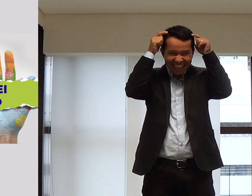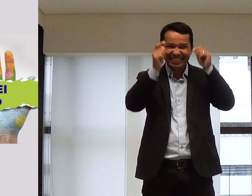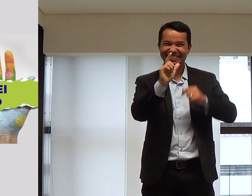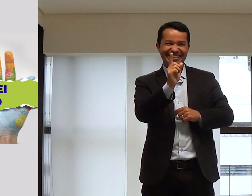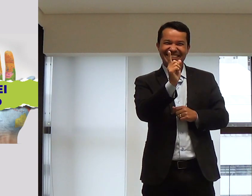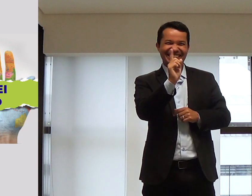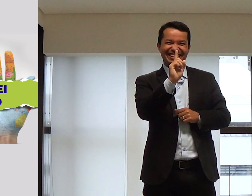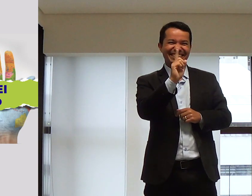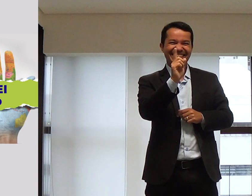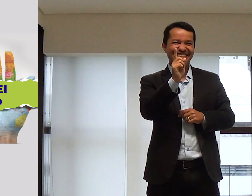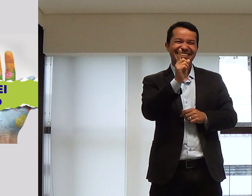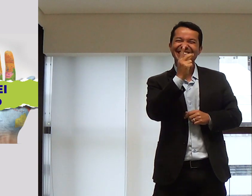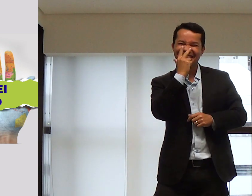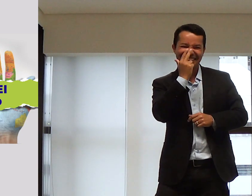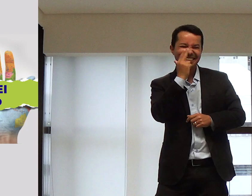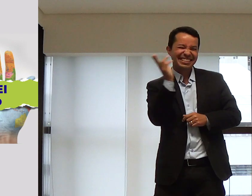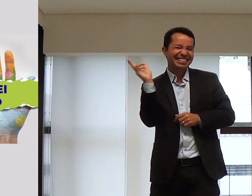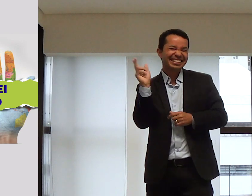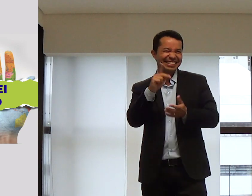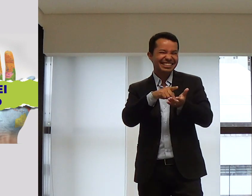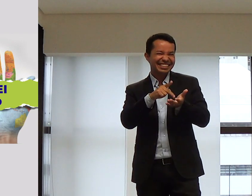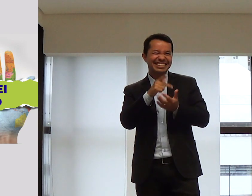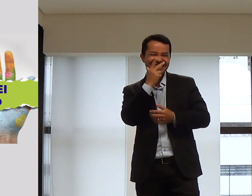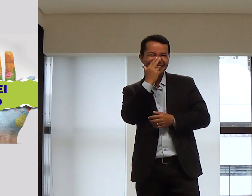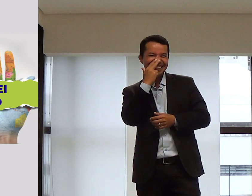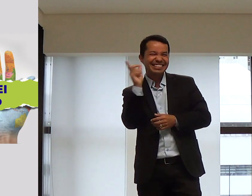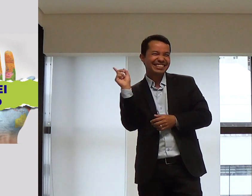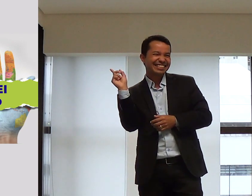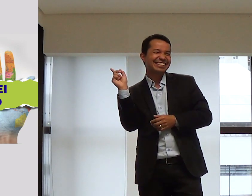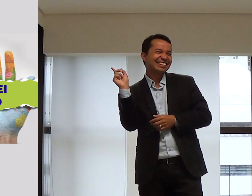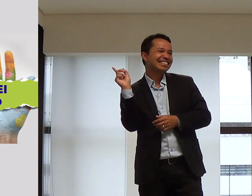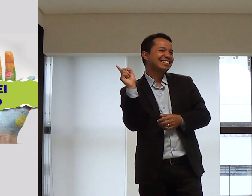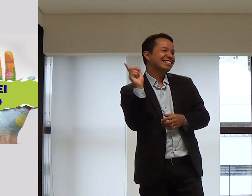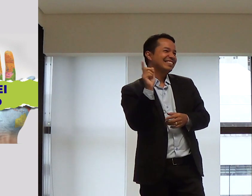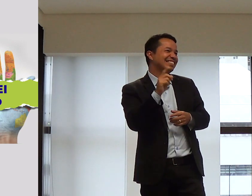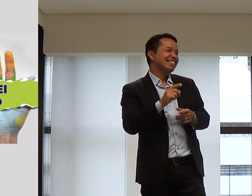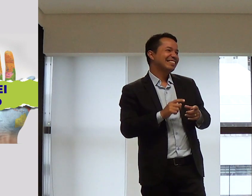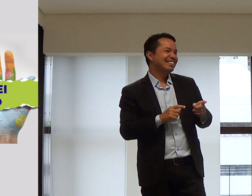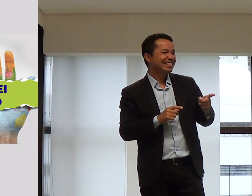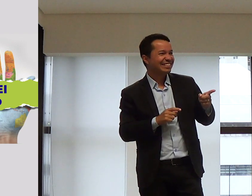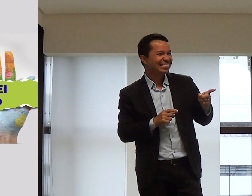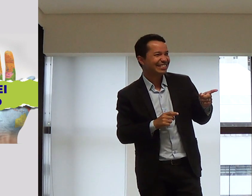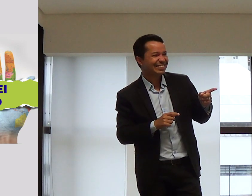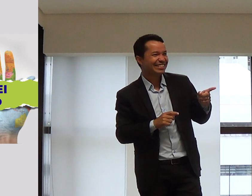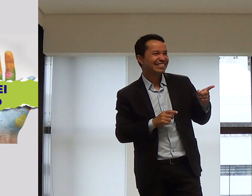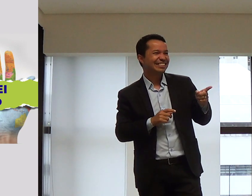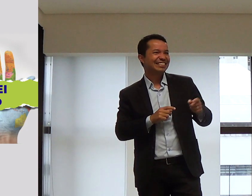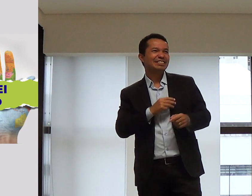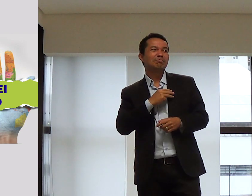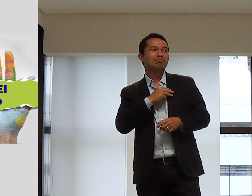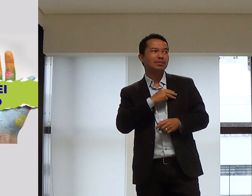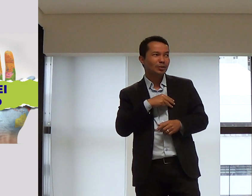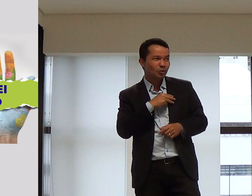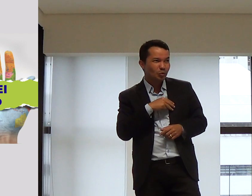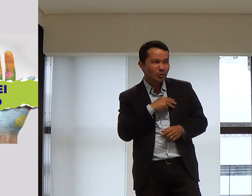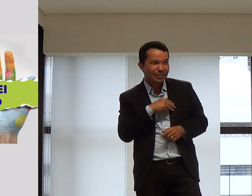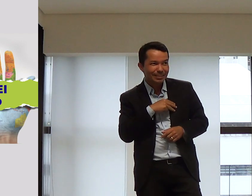Você, que, não, não é isso. Parece, né? Parece evangelizar, mas não é isso.